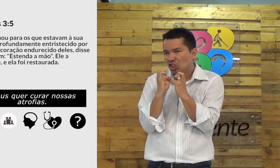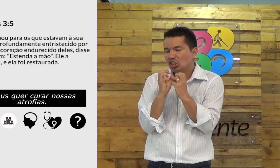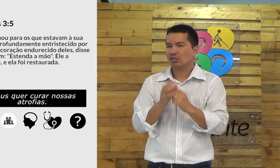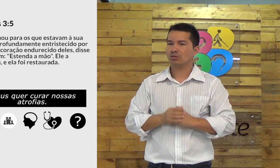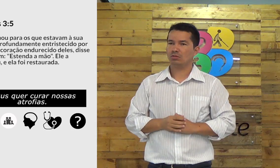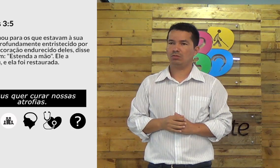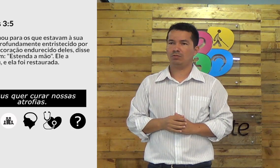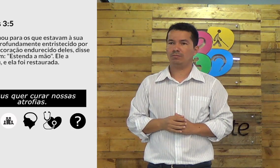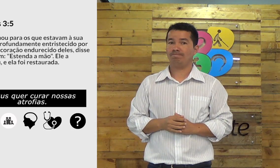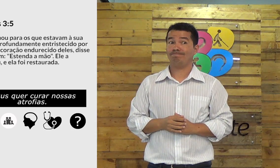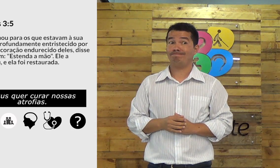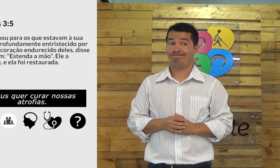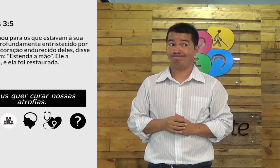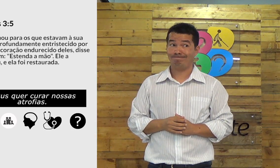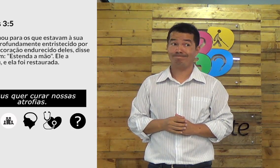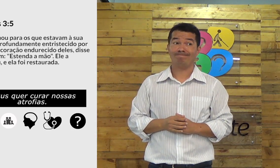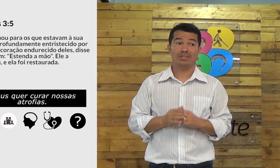todas atrofiadas